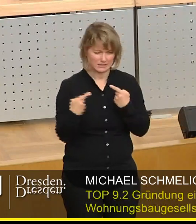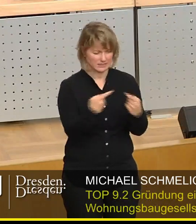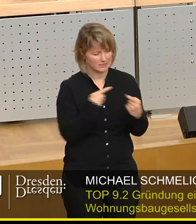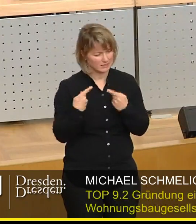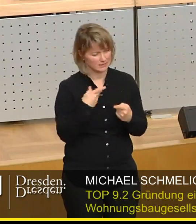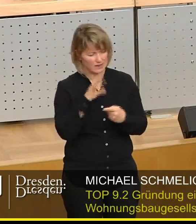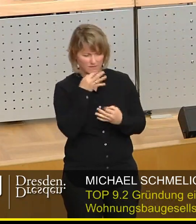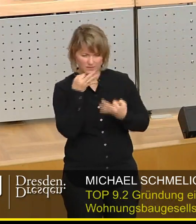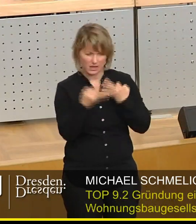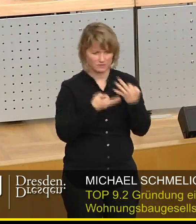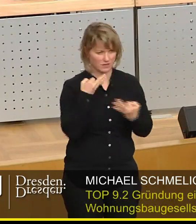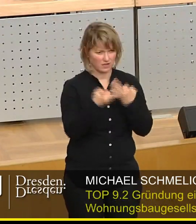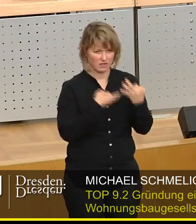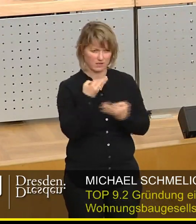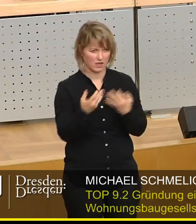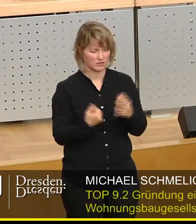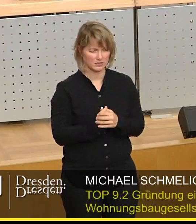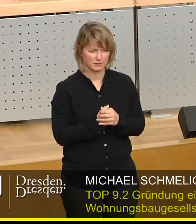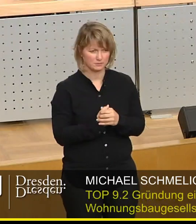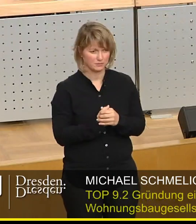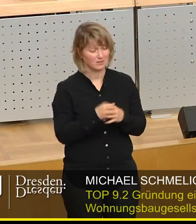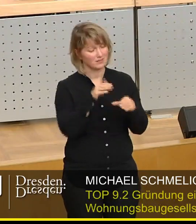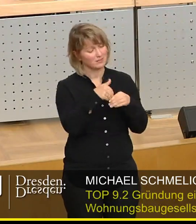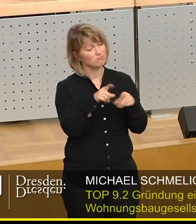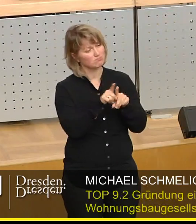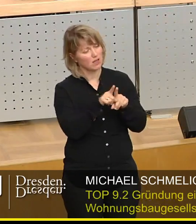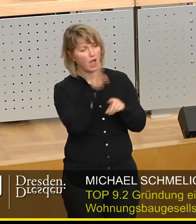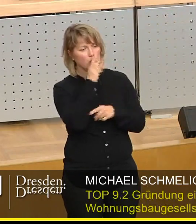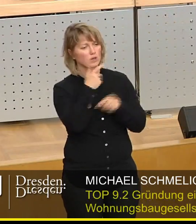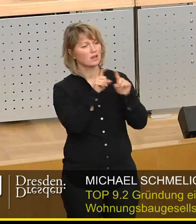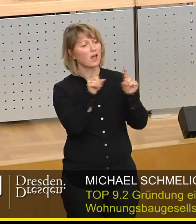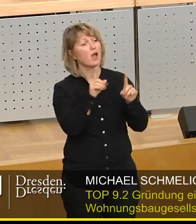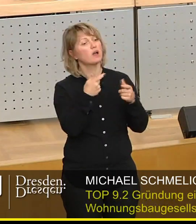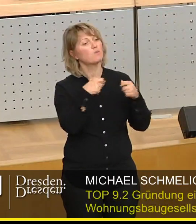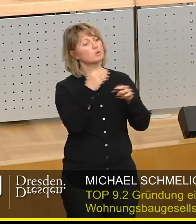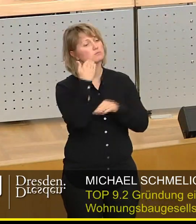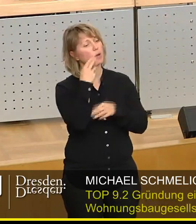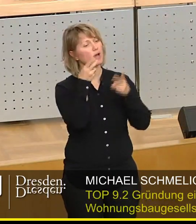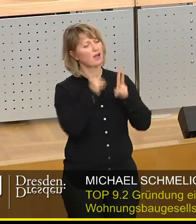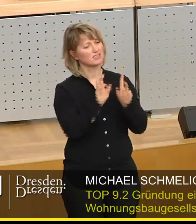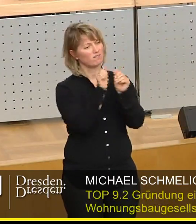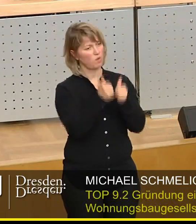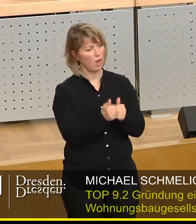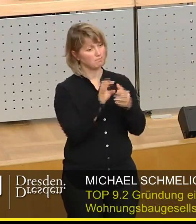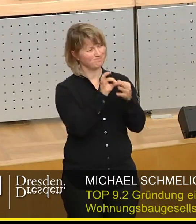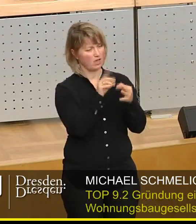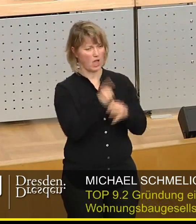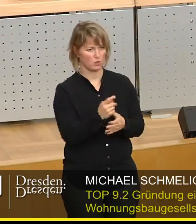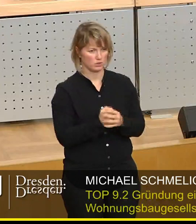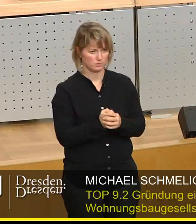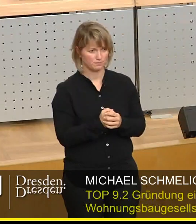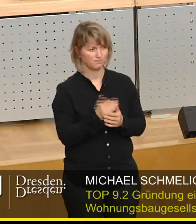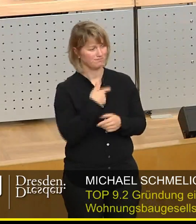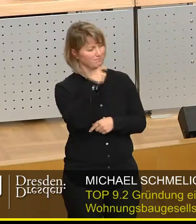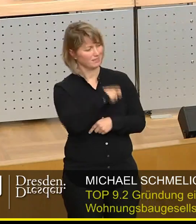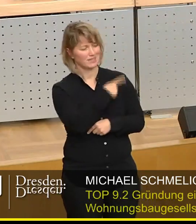gestellt, die zum Beispiel auch die Wohnungsbaurechtsform betreffen. Denn, Herr Kollege Sittel hat das